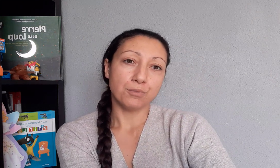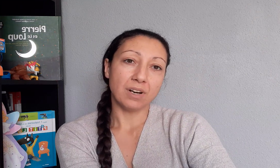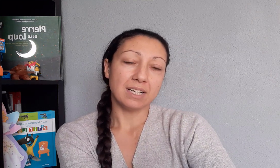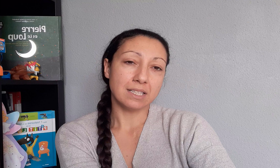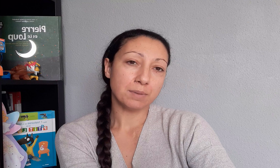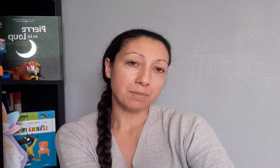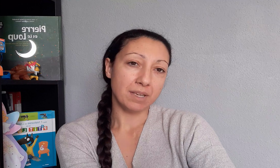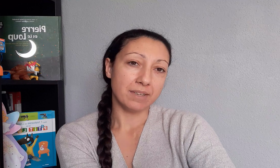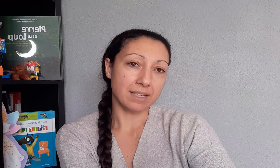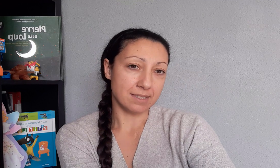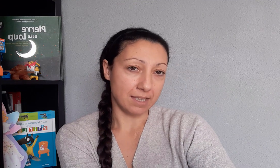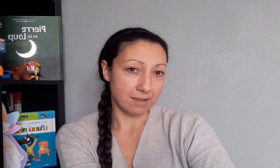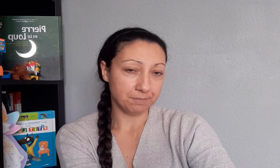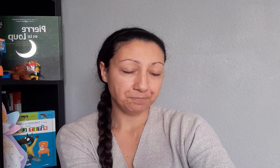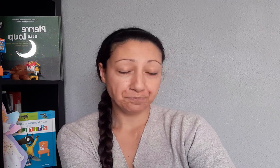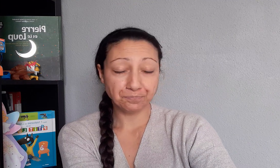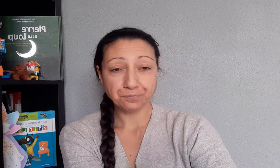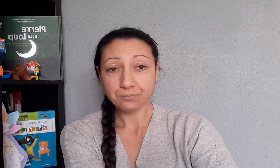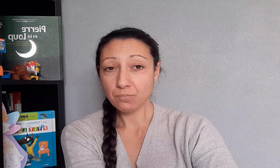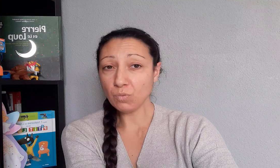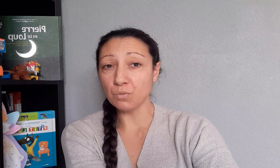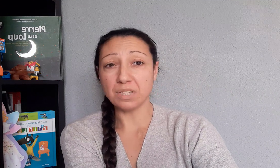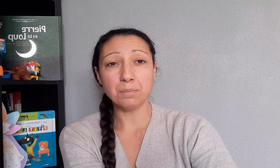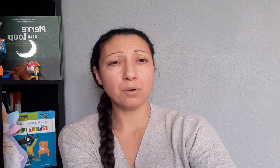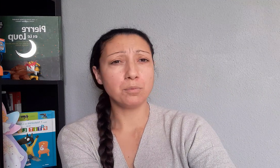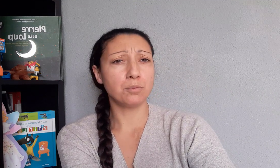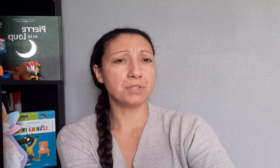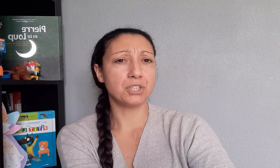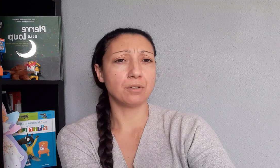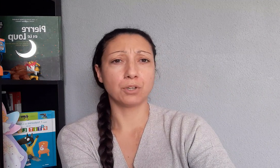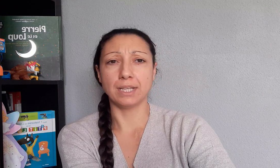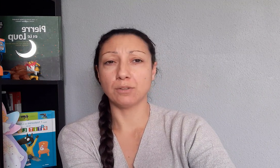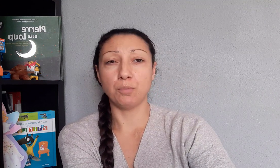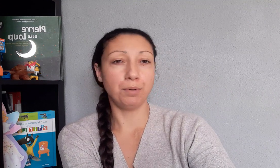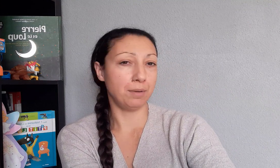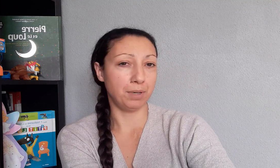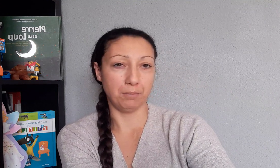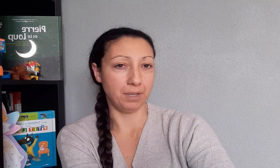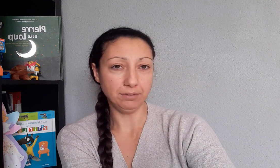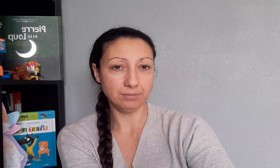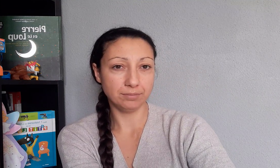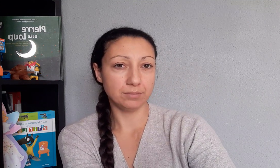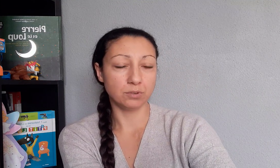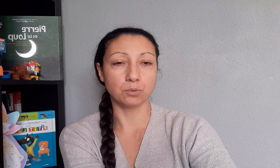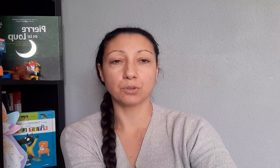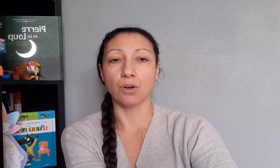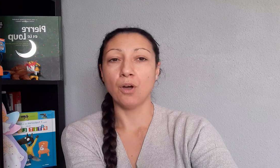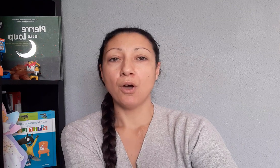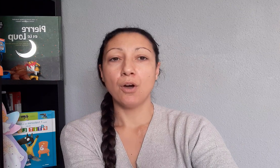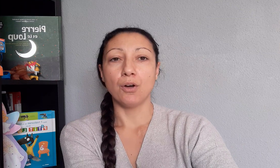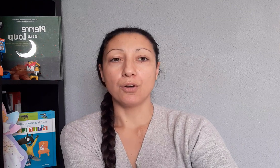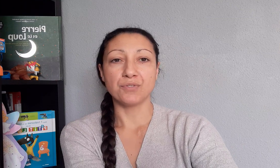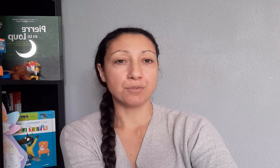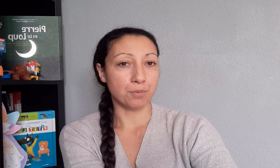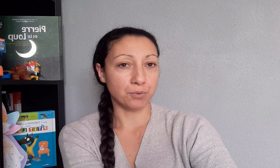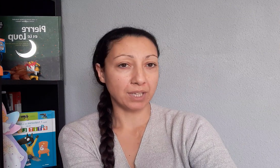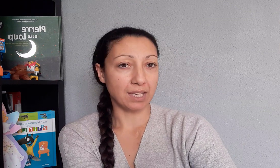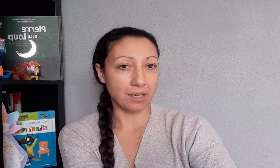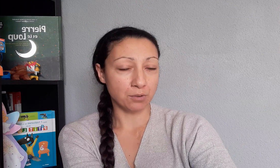pouvoir l'exprimer avec un signe. Vous n'êtes pas obligés d'en connaître plein plein plein, donc je vais vous en montrer quelques